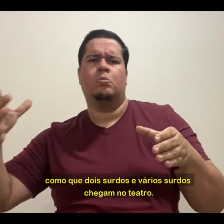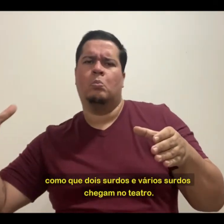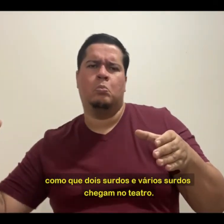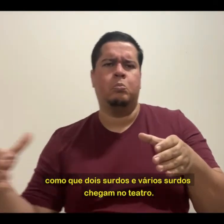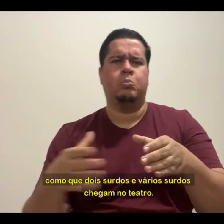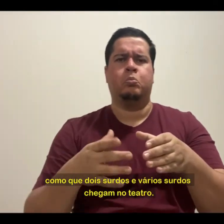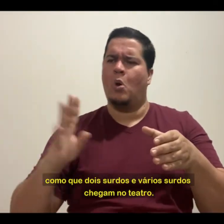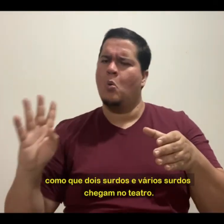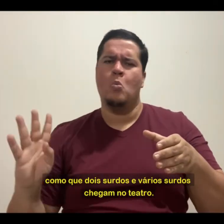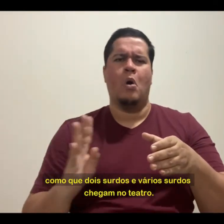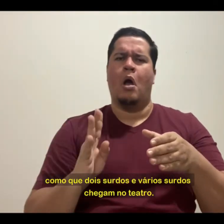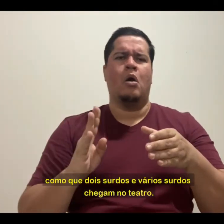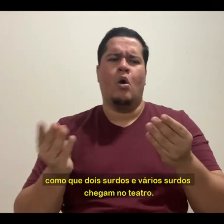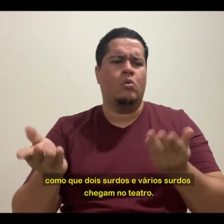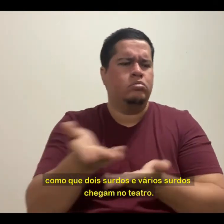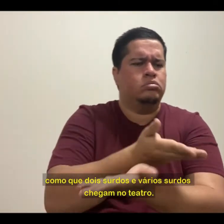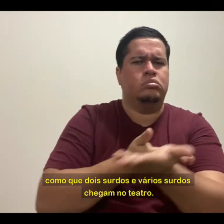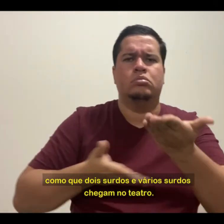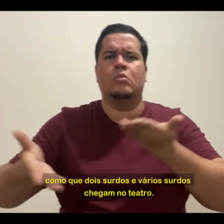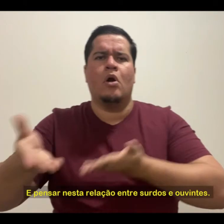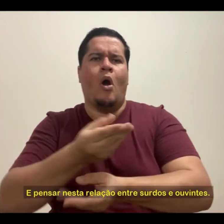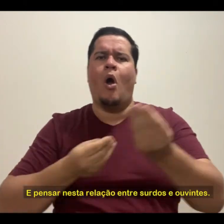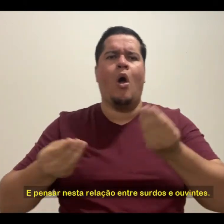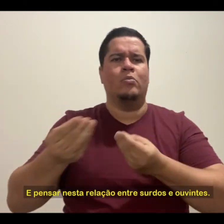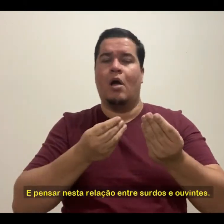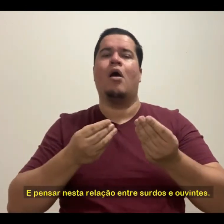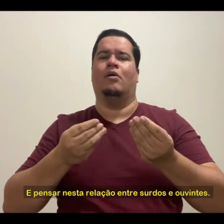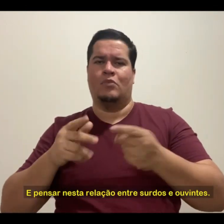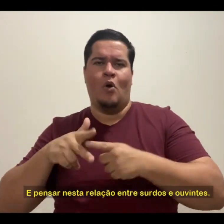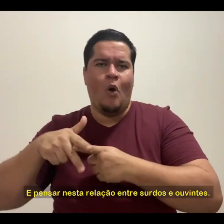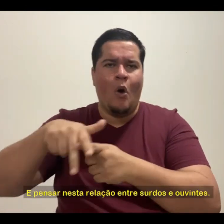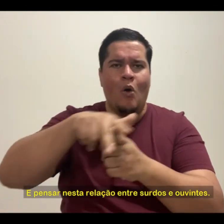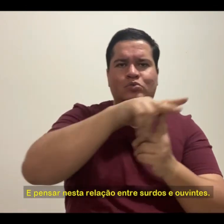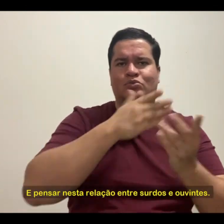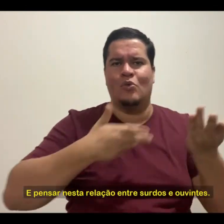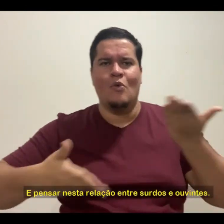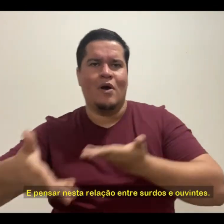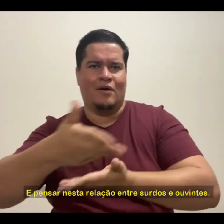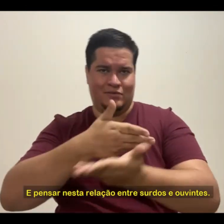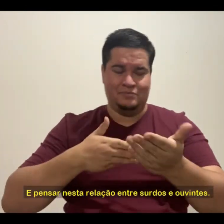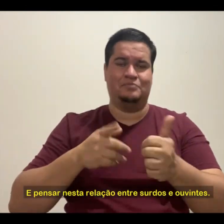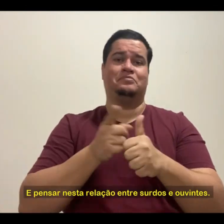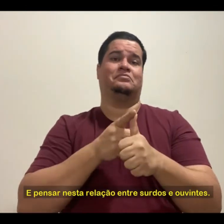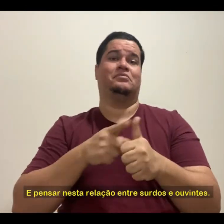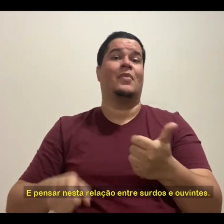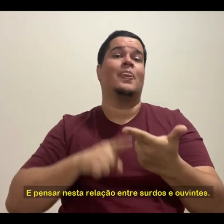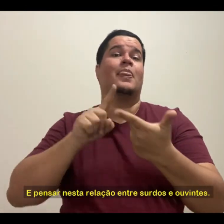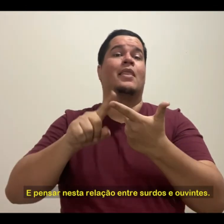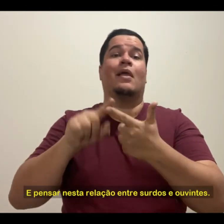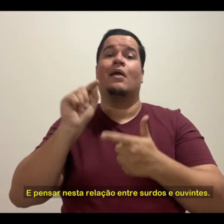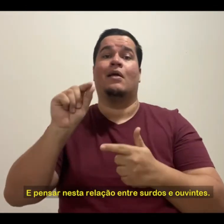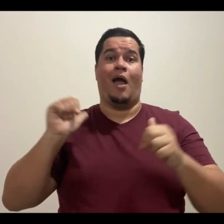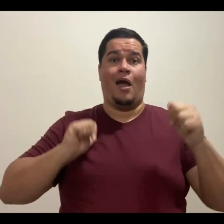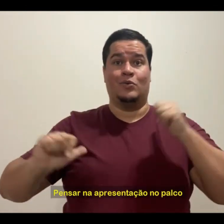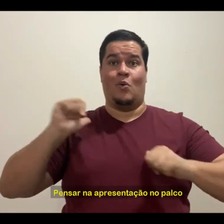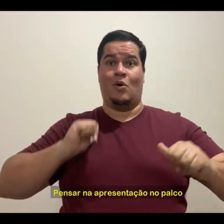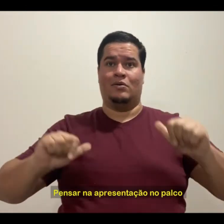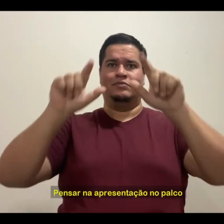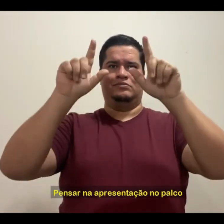surdos e vários surdos chegam no teatro. E pensar essa relação nessa troca entre surdos e ouvintes. Pensar